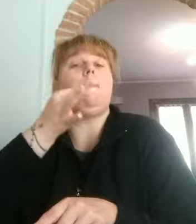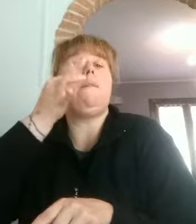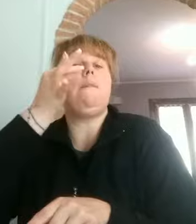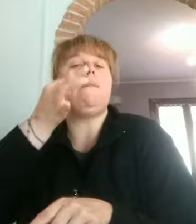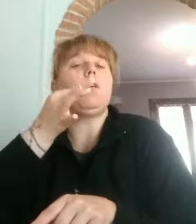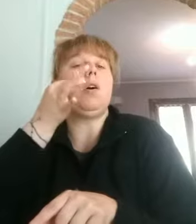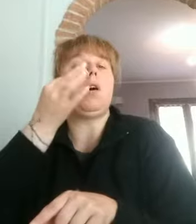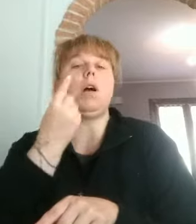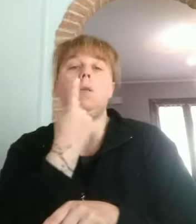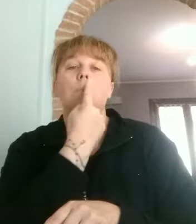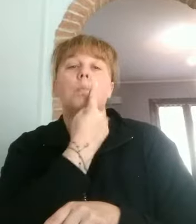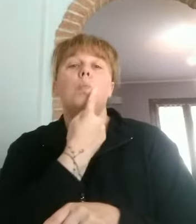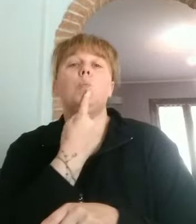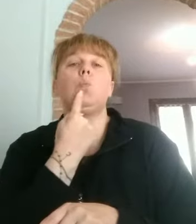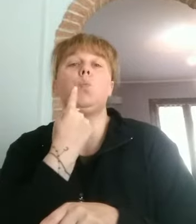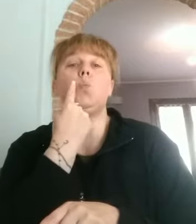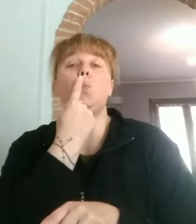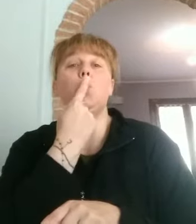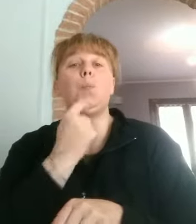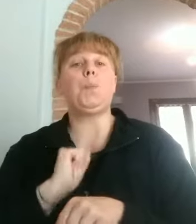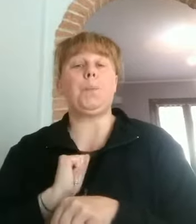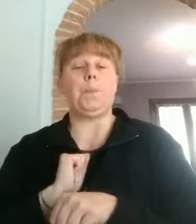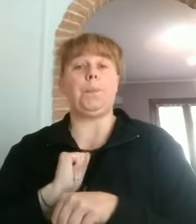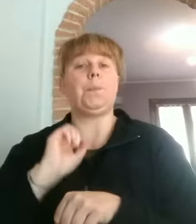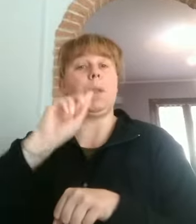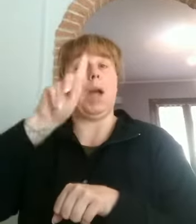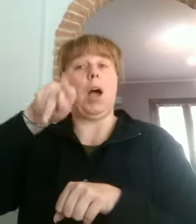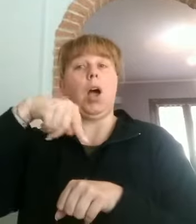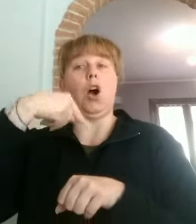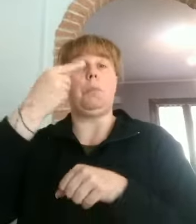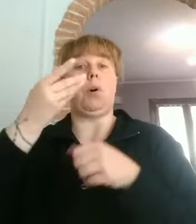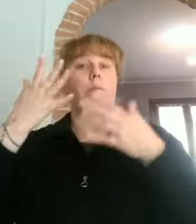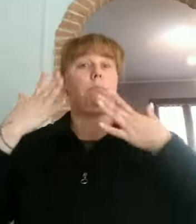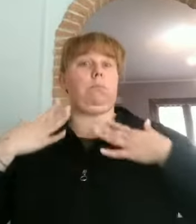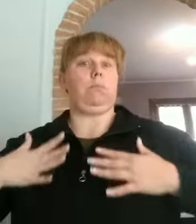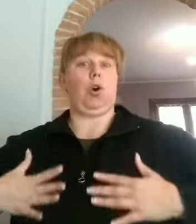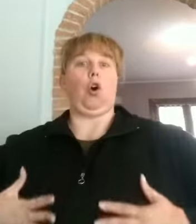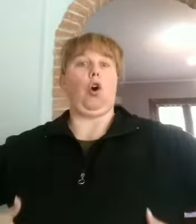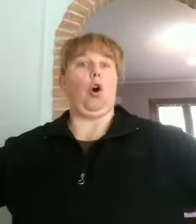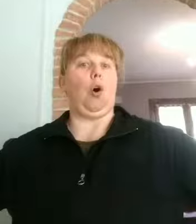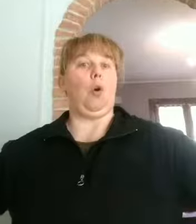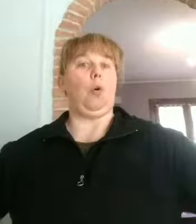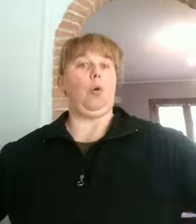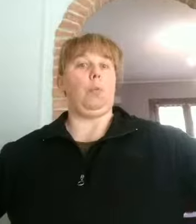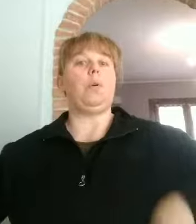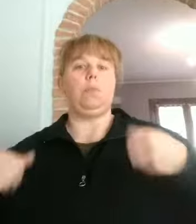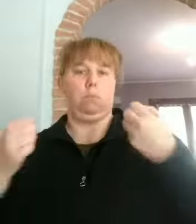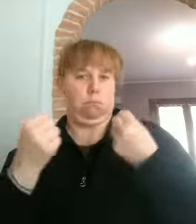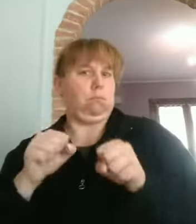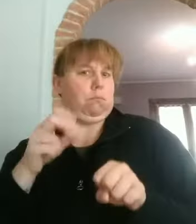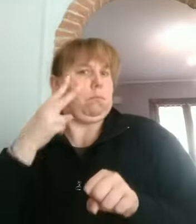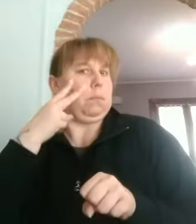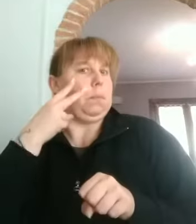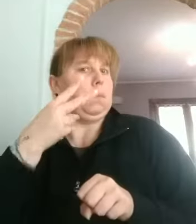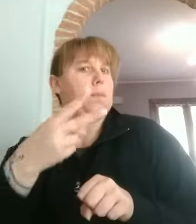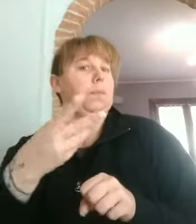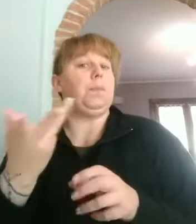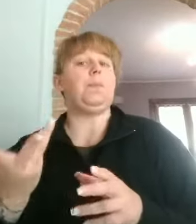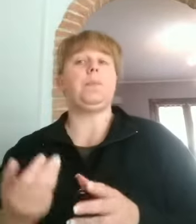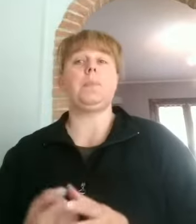That's my body, you can see. Questo è il mio corpo, come puoi vedere. With my arms,